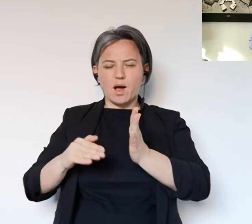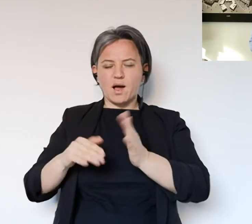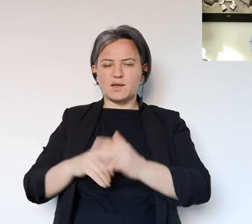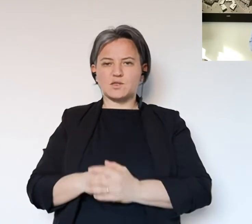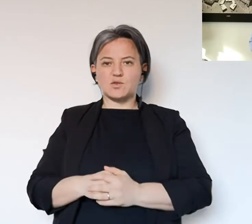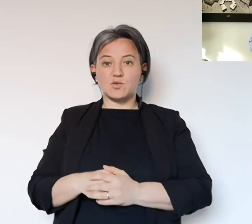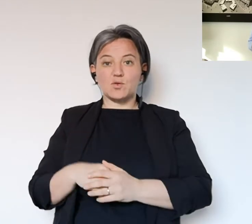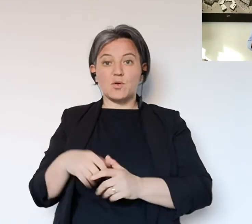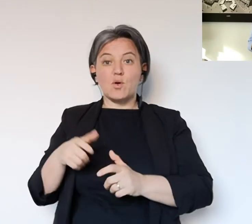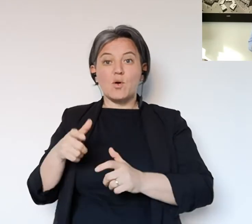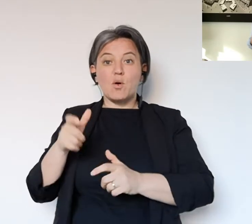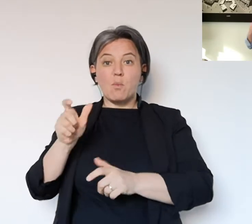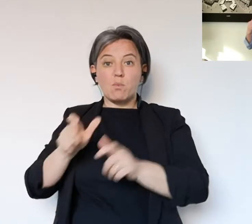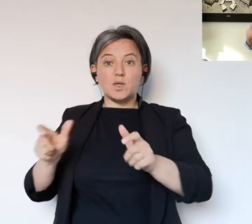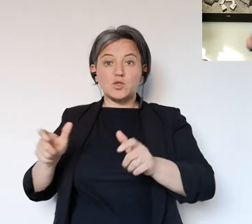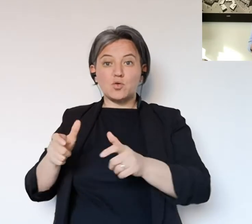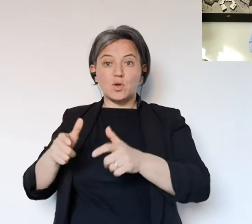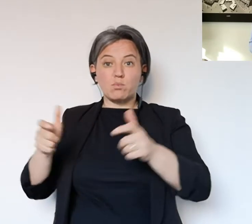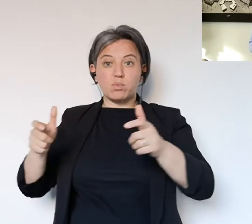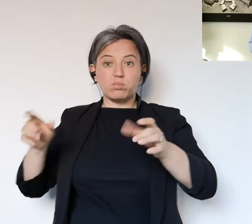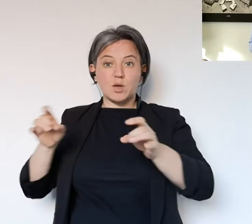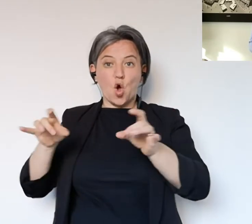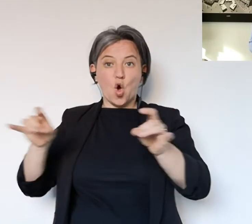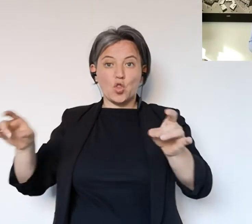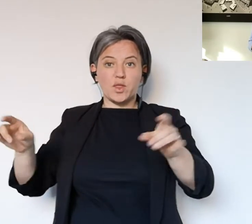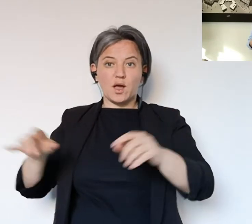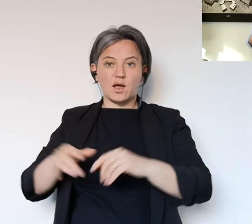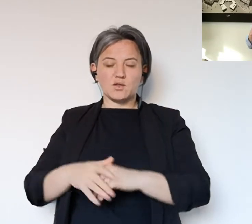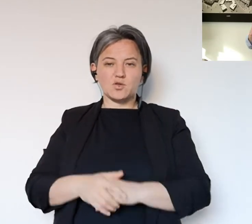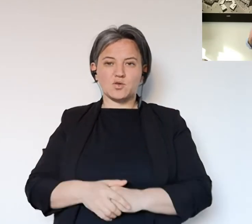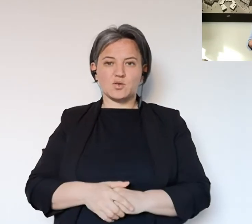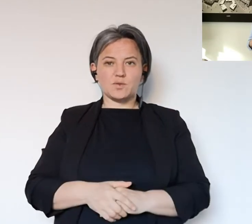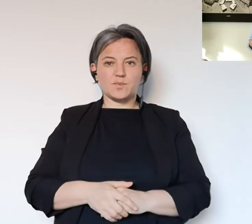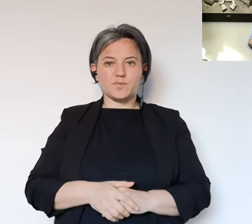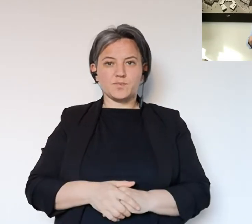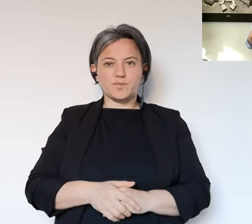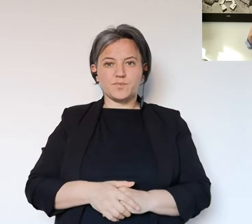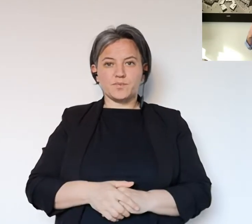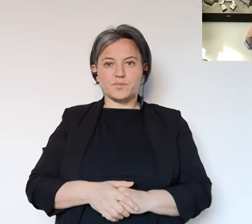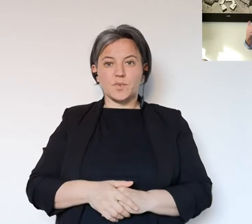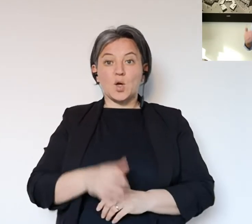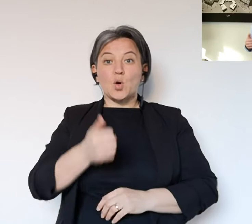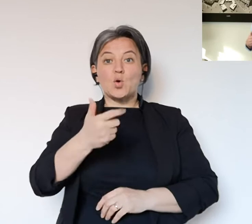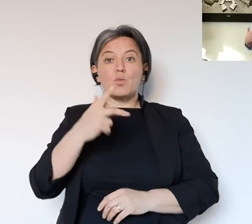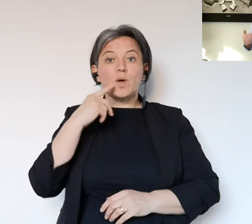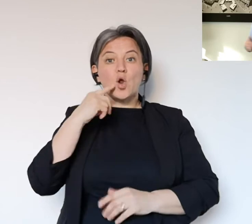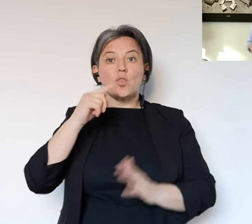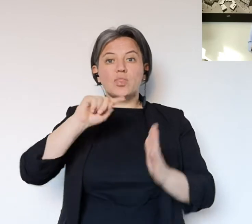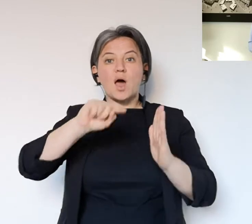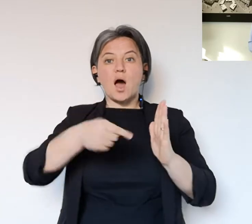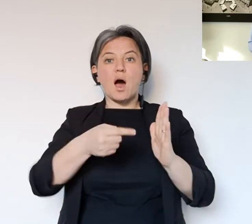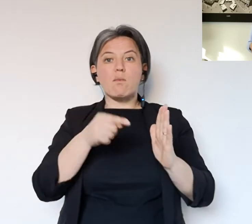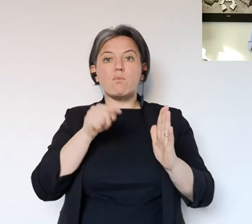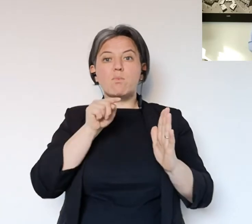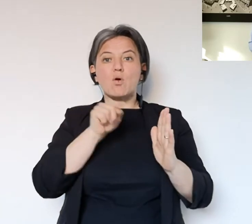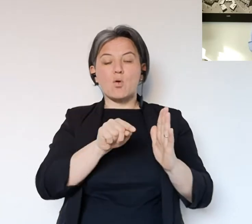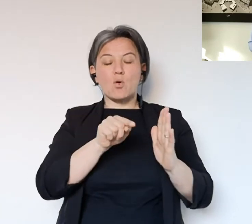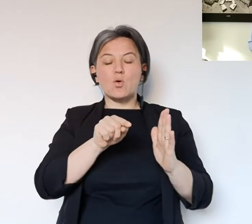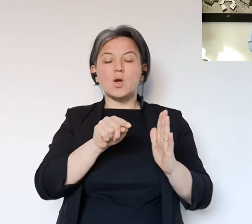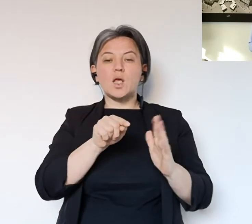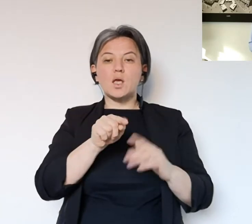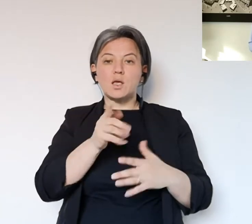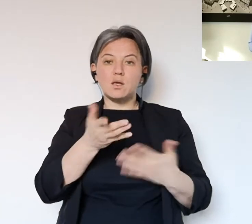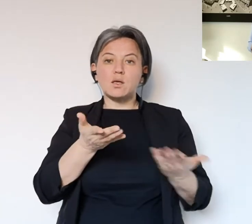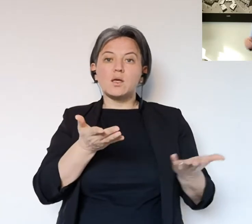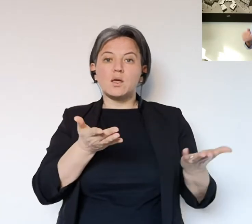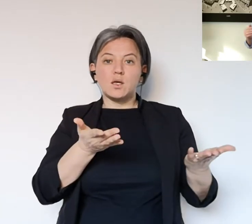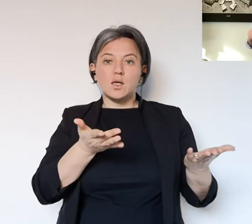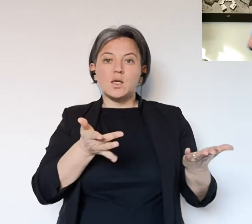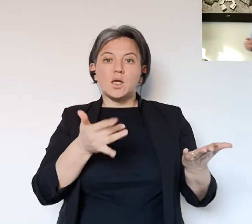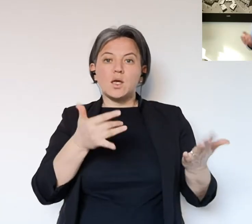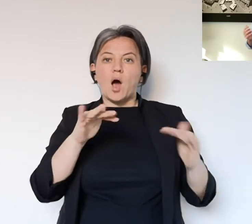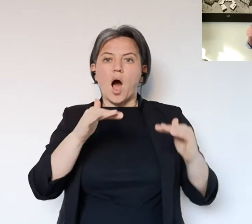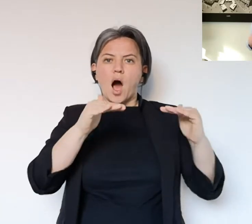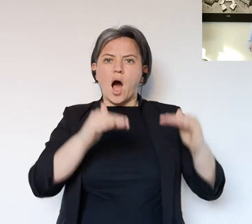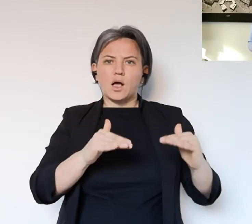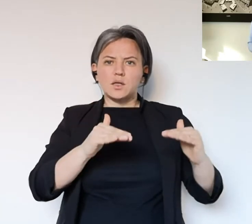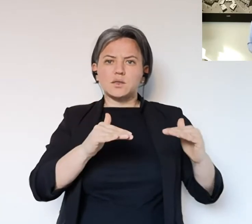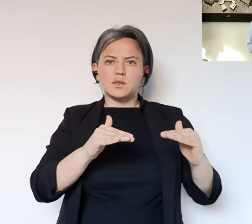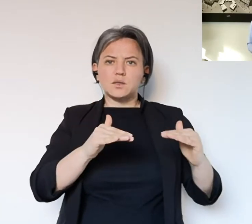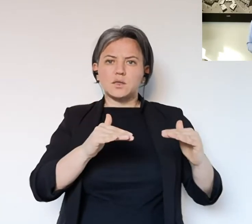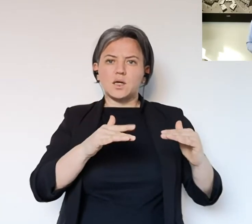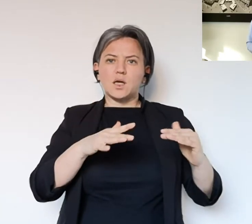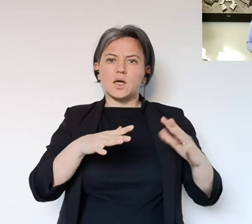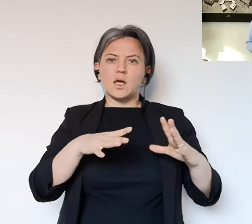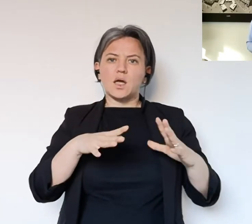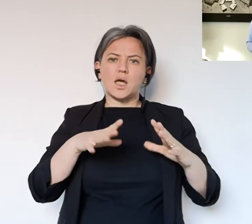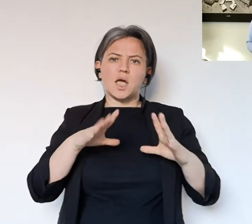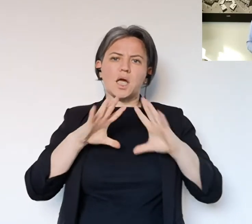questo è uno dei numeri più bassi in assoluto in termini di incremento dei contagiati nella propria regione, a fronte di